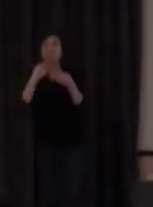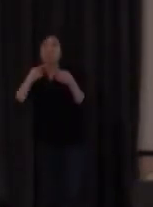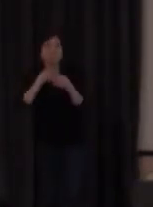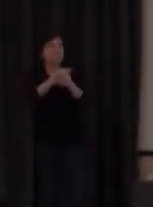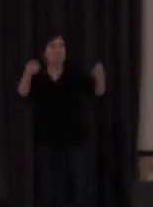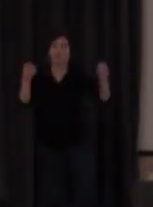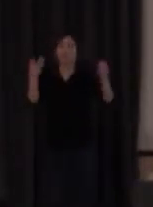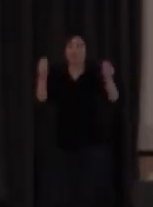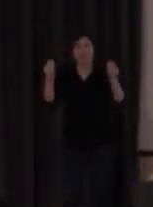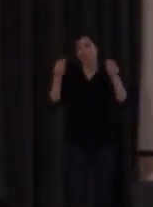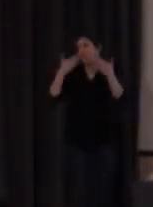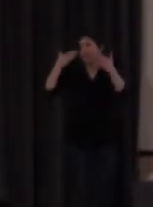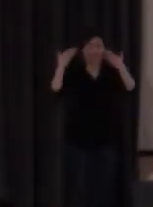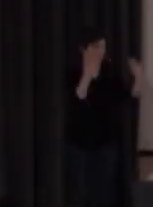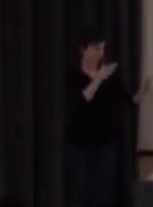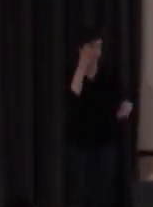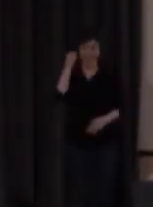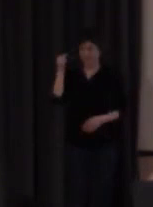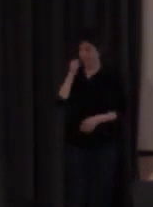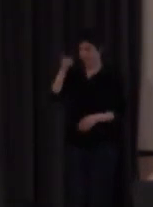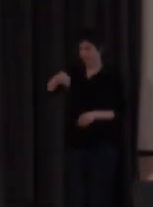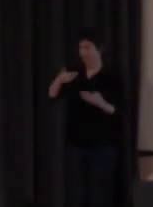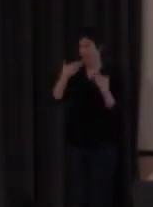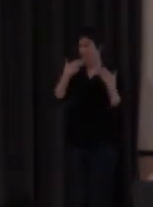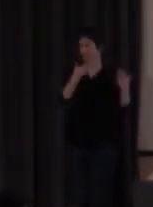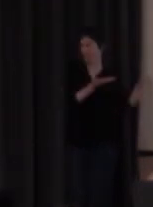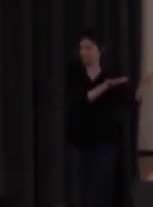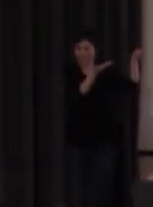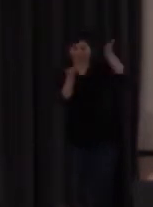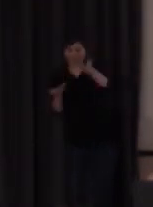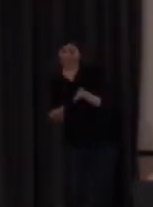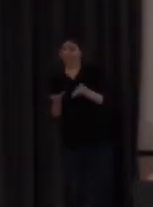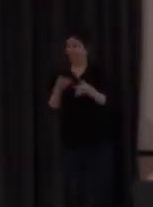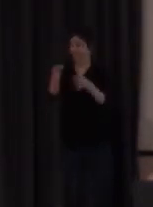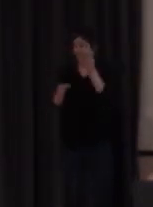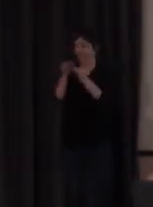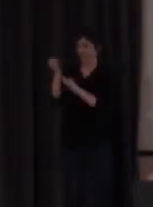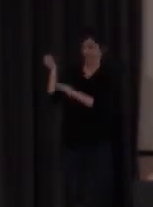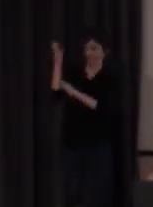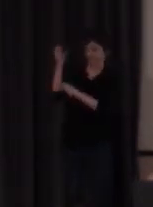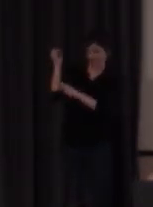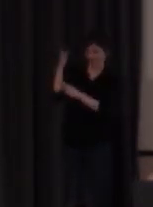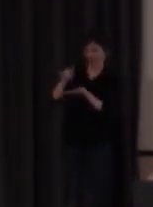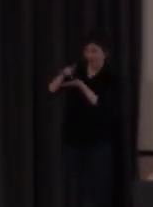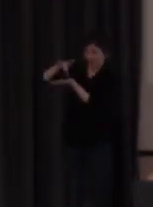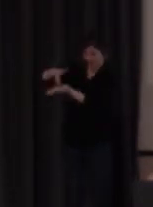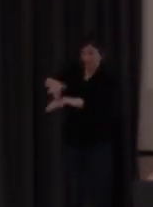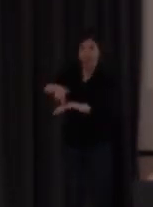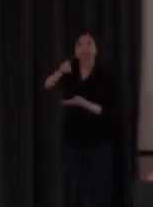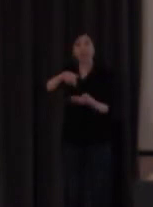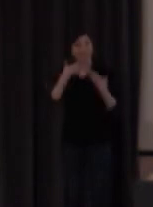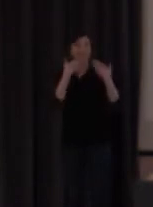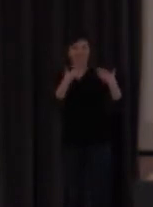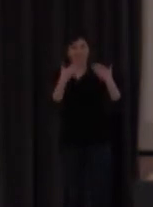Moltes gràcies, Gemma. Moltes gràcies per la invitació a aquest cicle de conferències. Gràcies també al